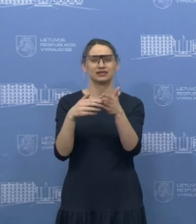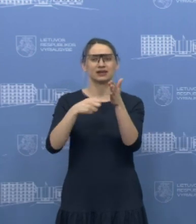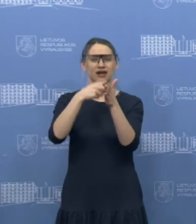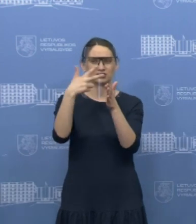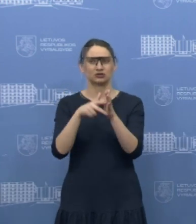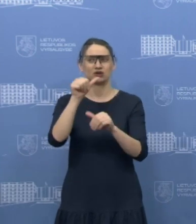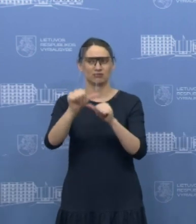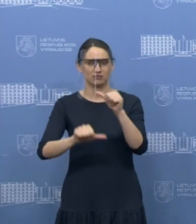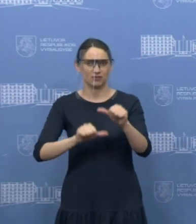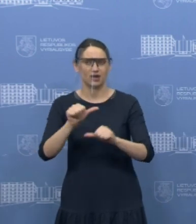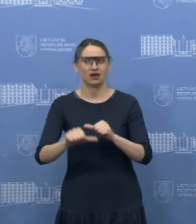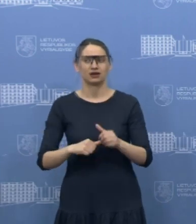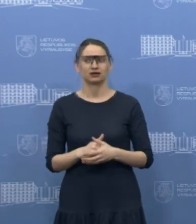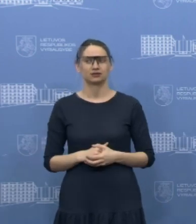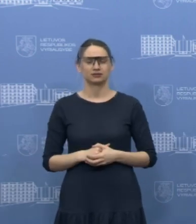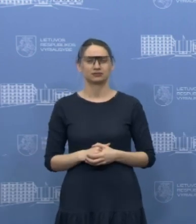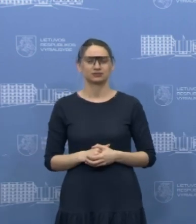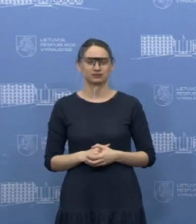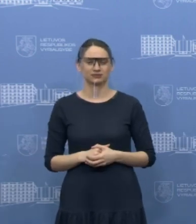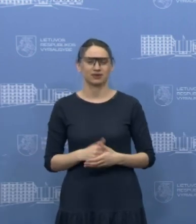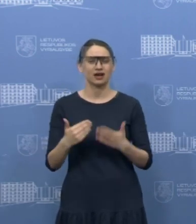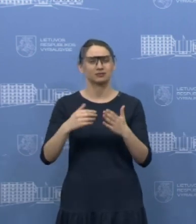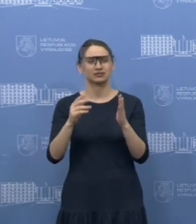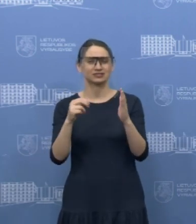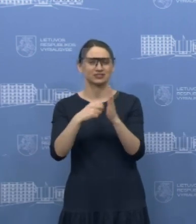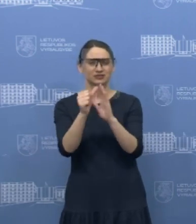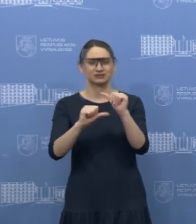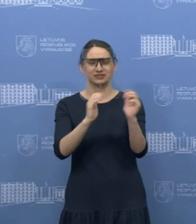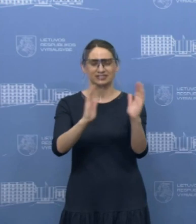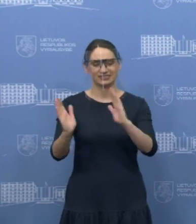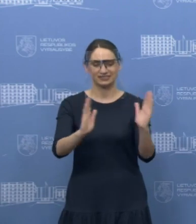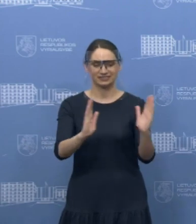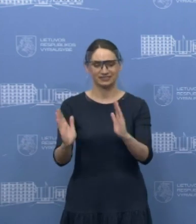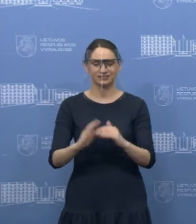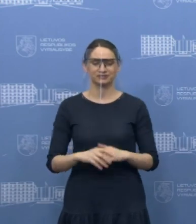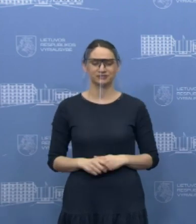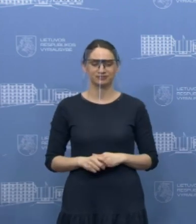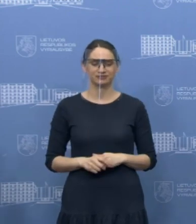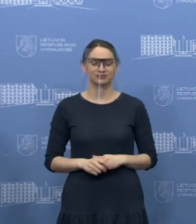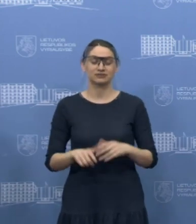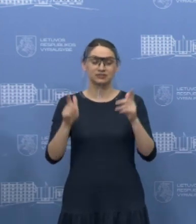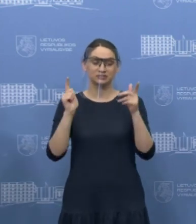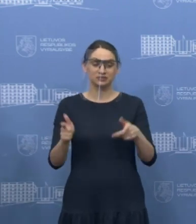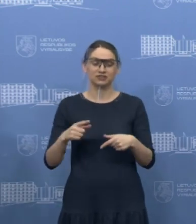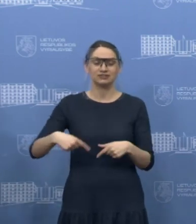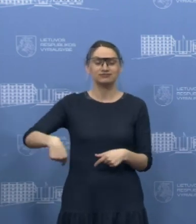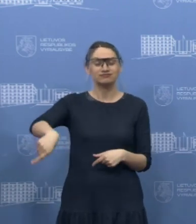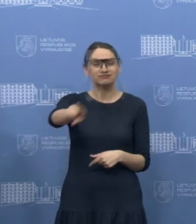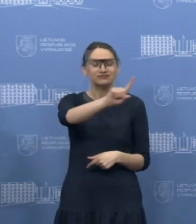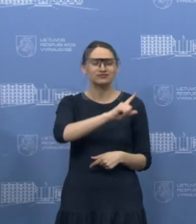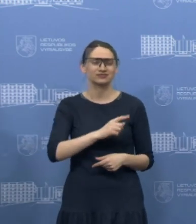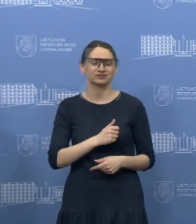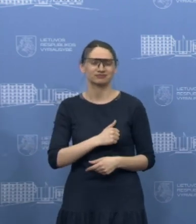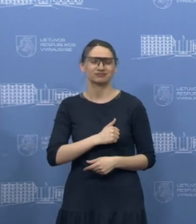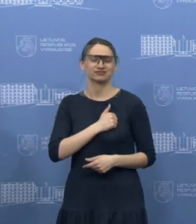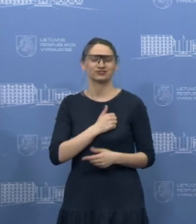arba šiek tiek virš 18 metų. Aš pirmiausiai labai džiaugiuosi jumis visais, nes